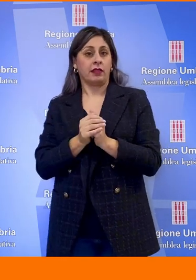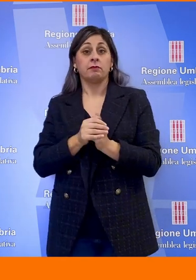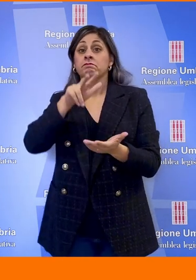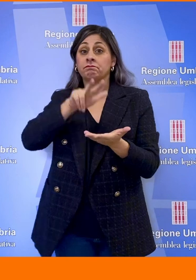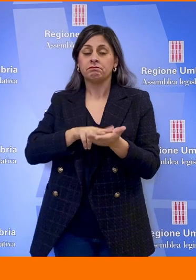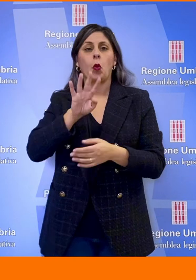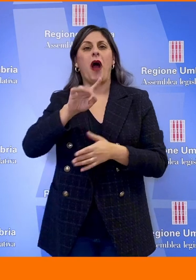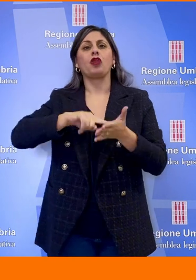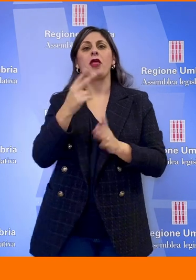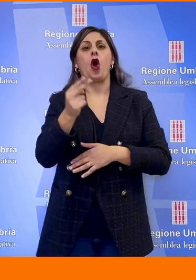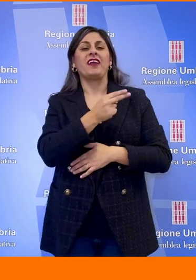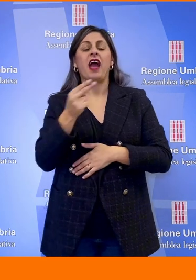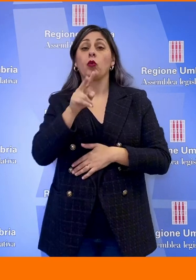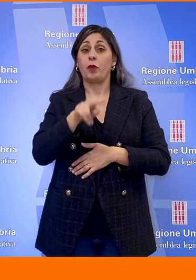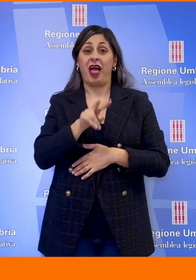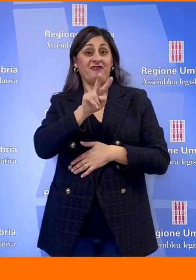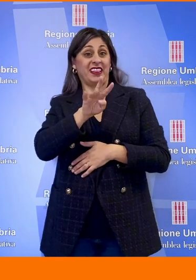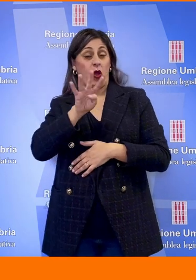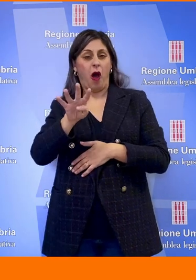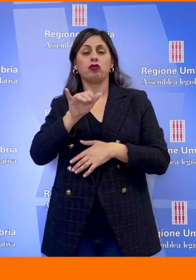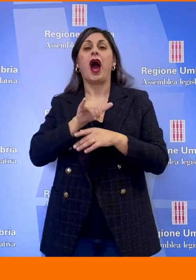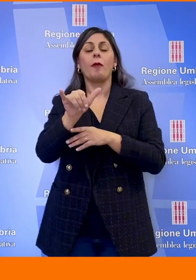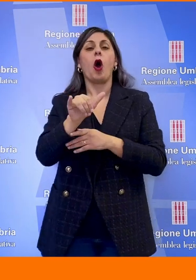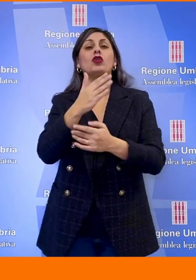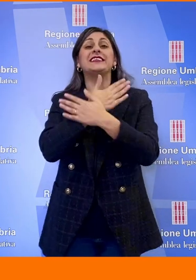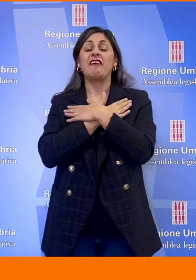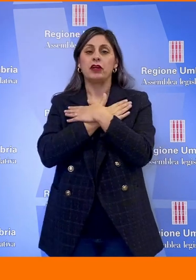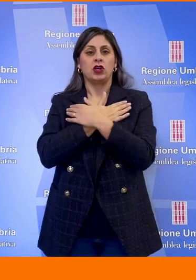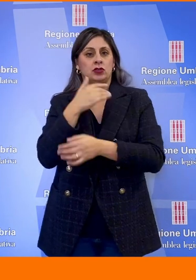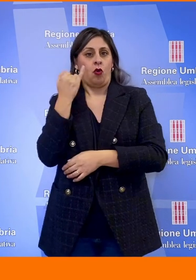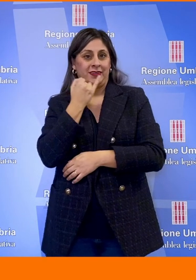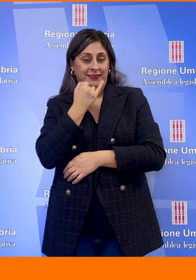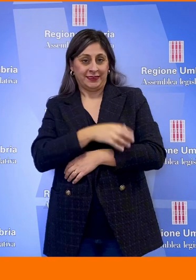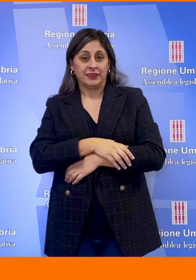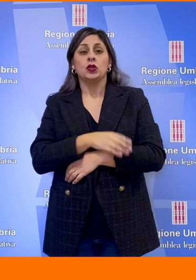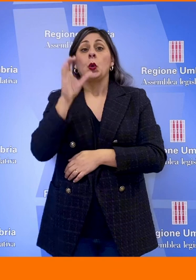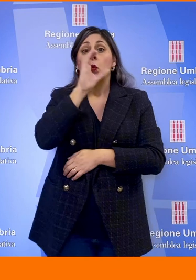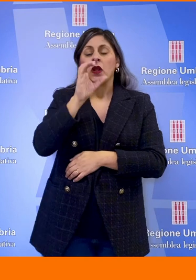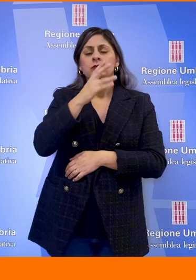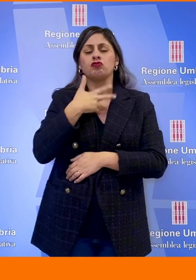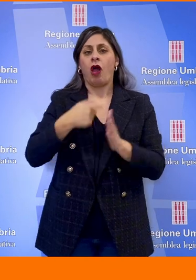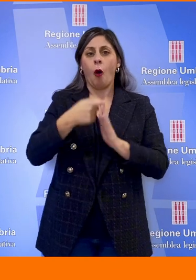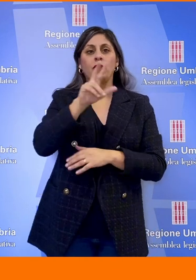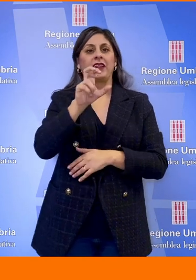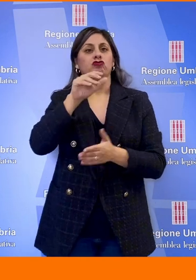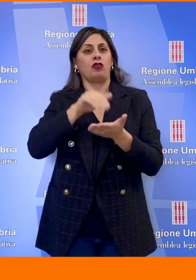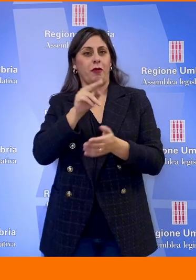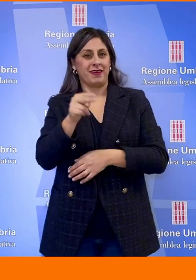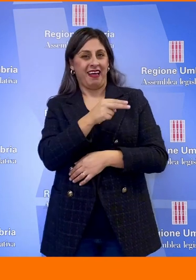milioni di euro per il 2024 all'aeroporto San Francesco d'Assisi. Per il turismo c'è un incremento di 300 mila euro per interventi di